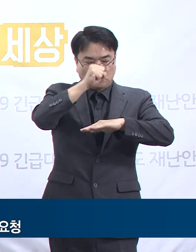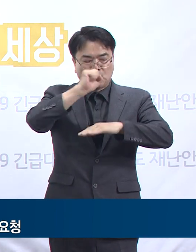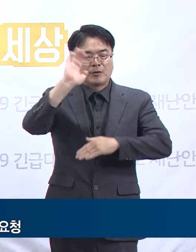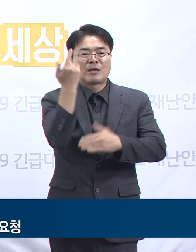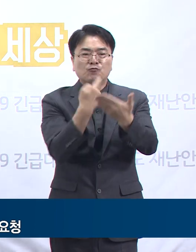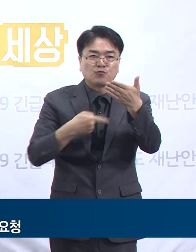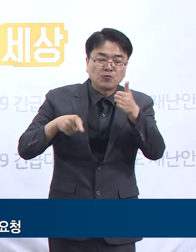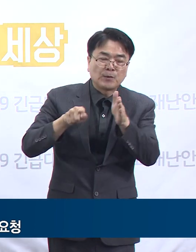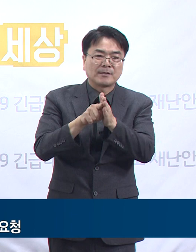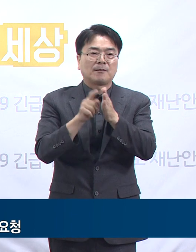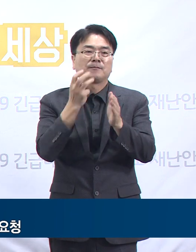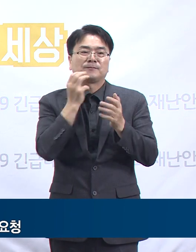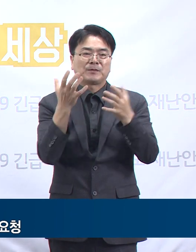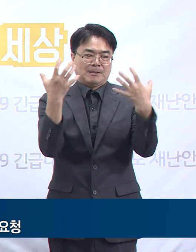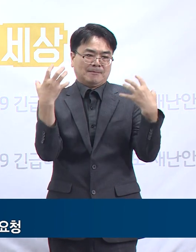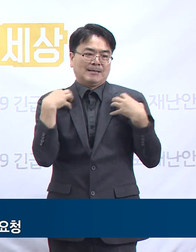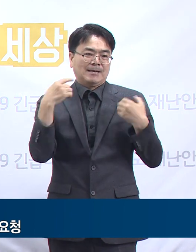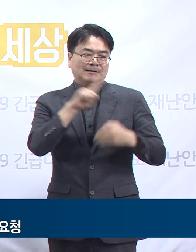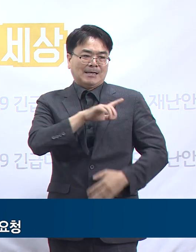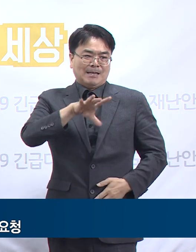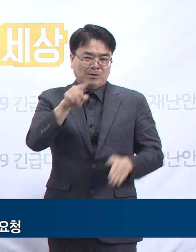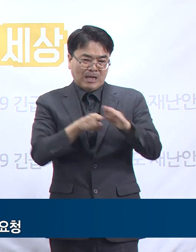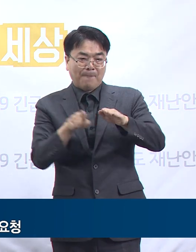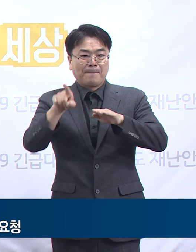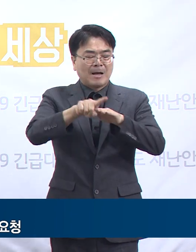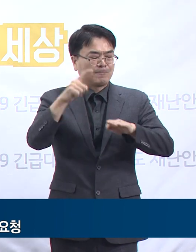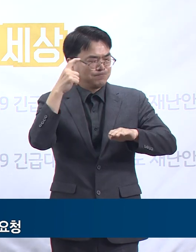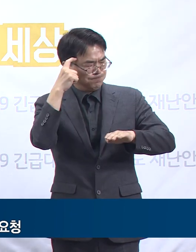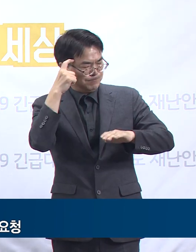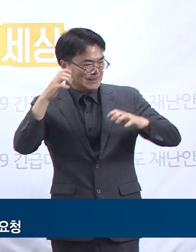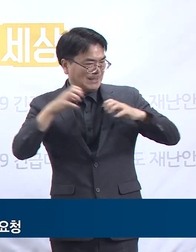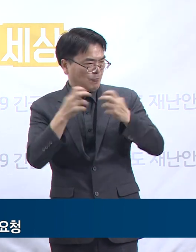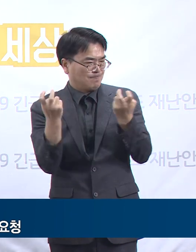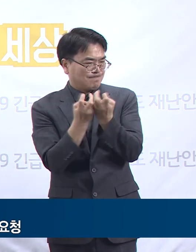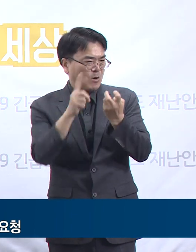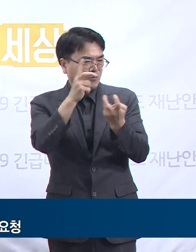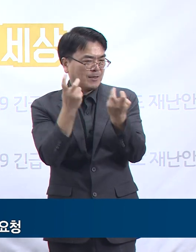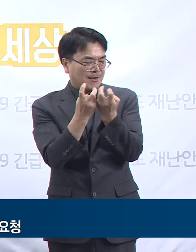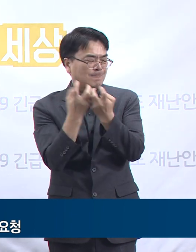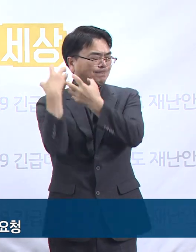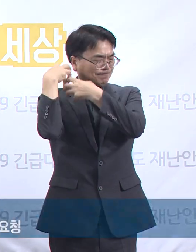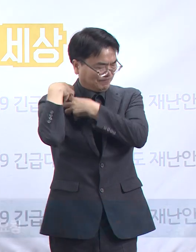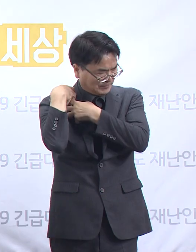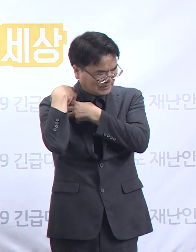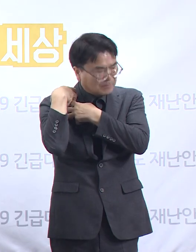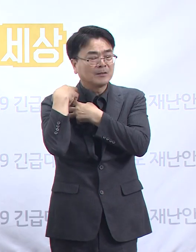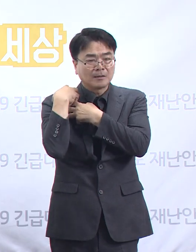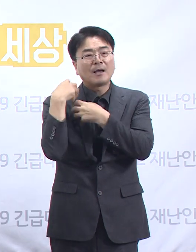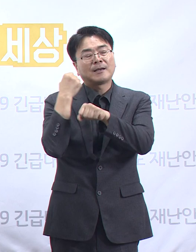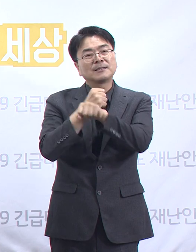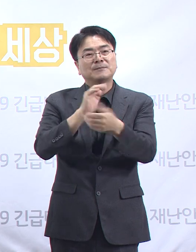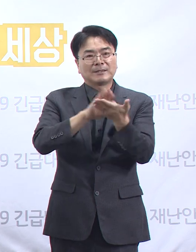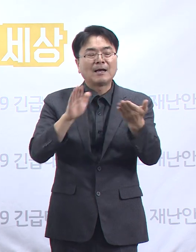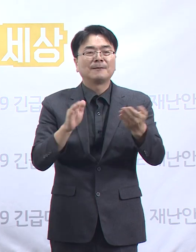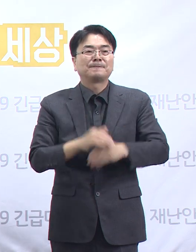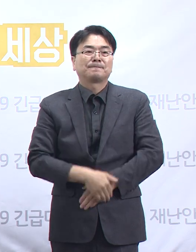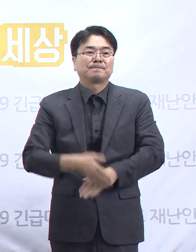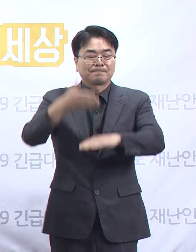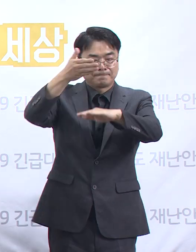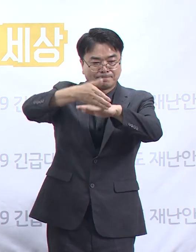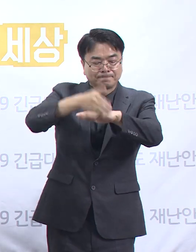경기도는 한 발 앞서 전략을 설계하고 무거운 책임을 감당하도록 하겠습니다. 감사합니다.